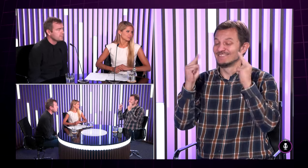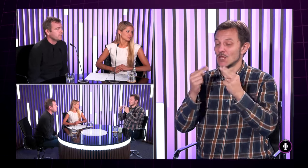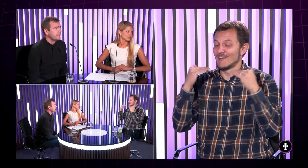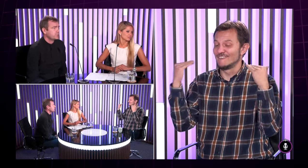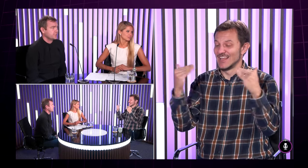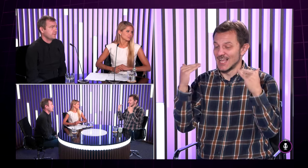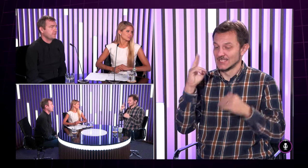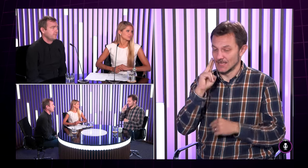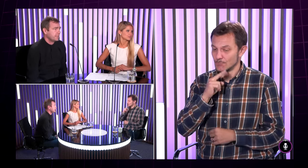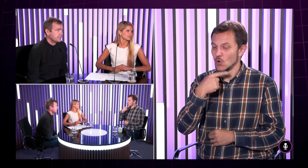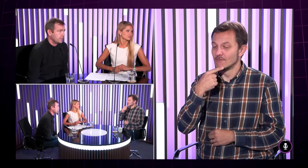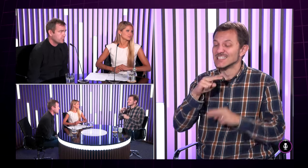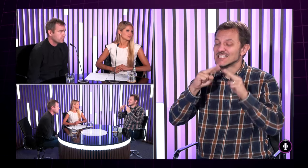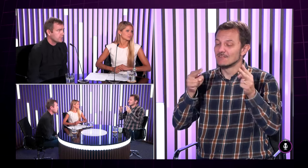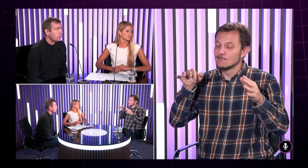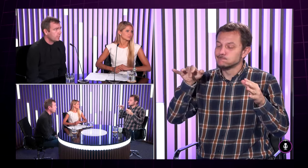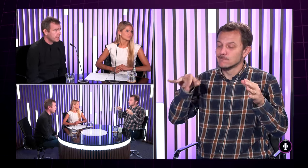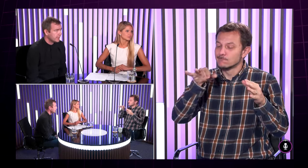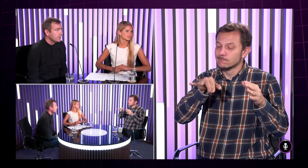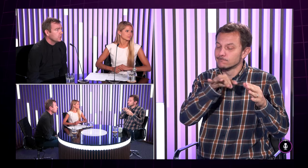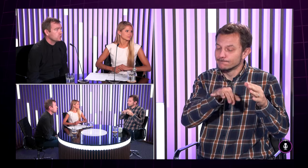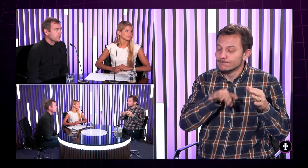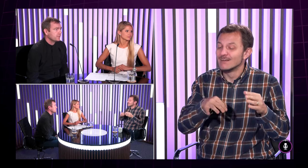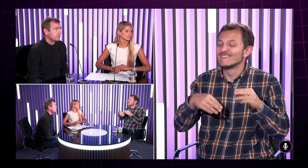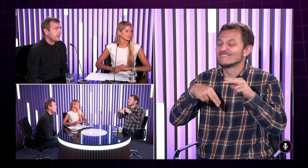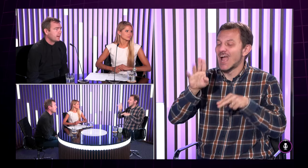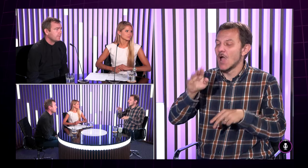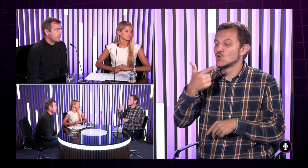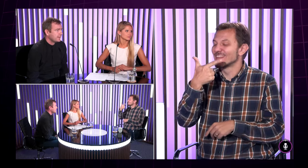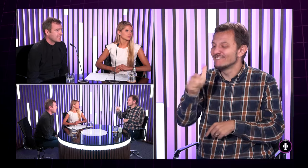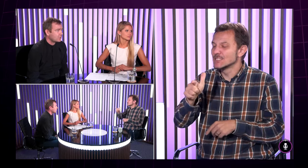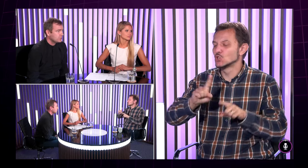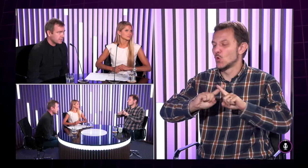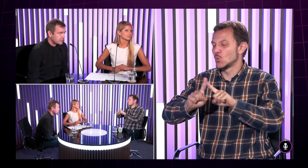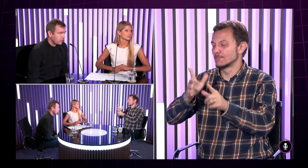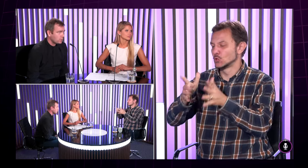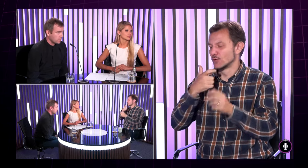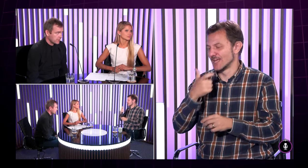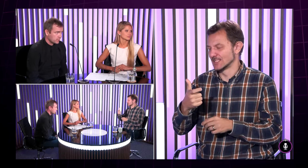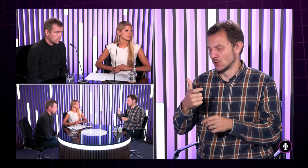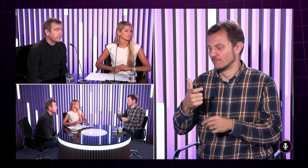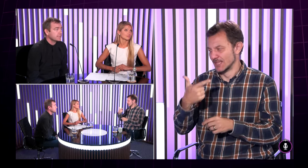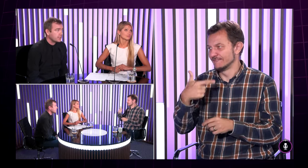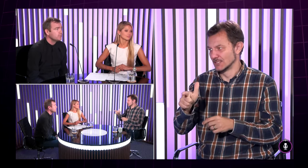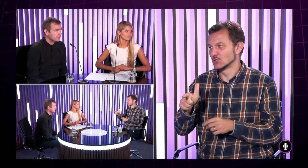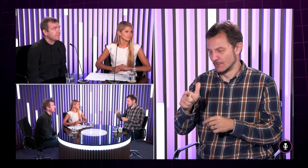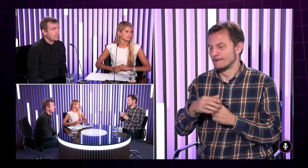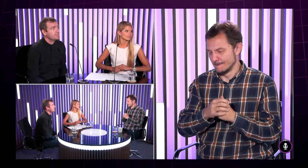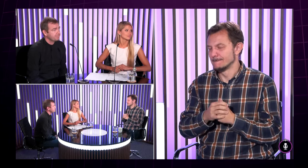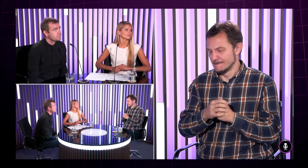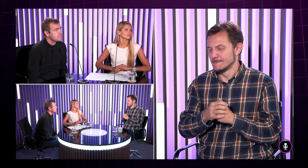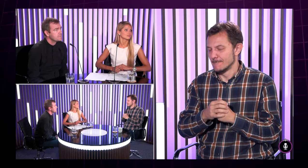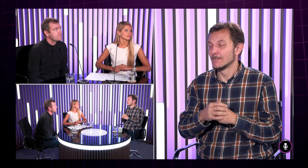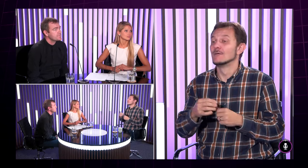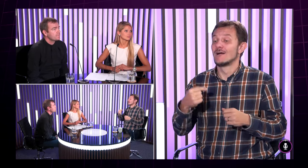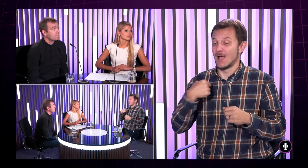Musím povedať, že Svetová federácia nepočujúcich hovorí, že svet má viac ako 200 rôznych posunkových jazykov. 200.